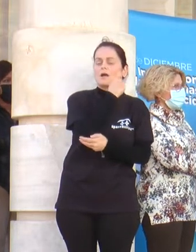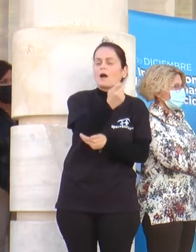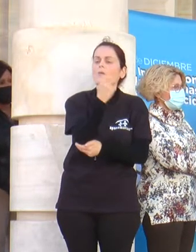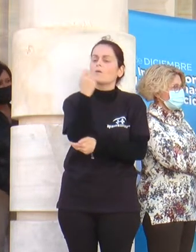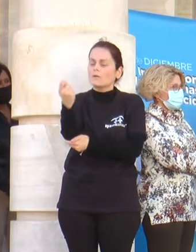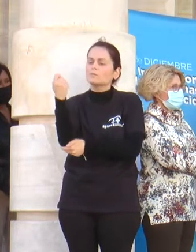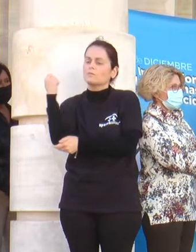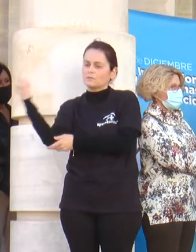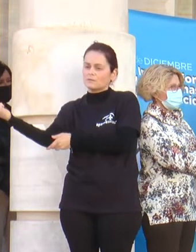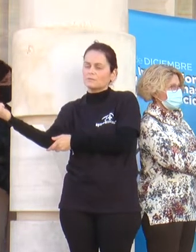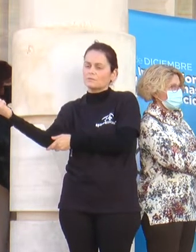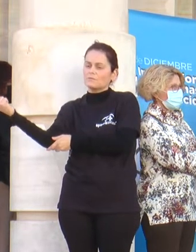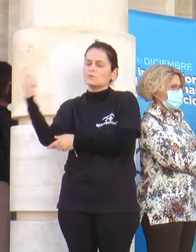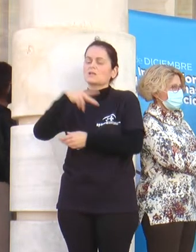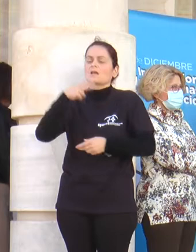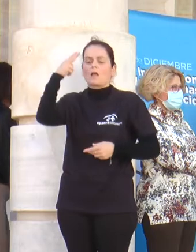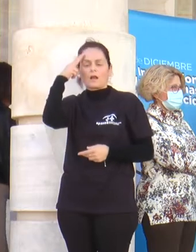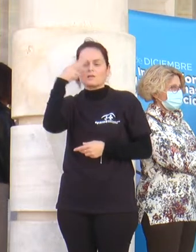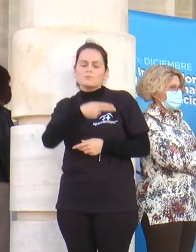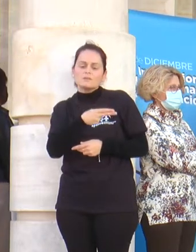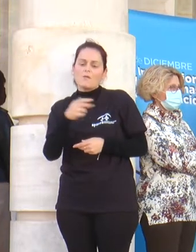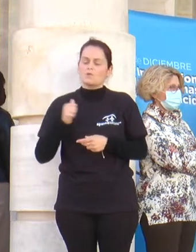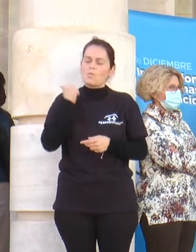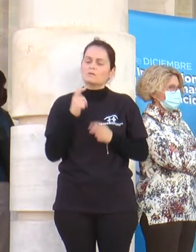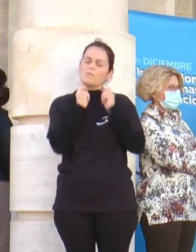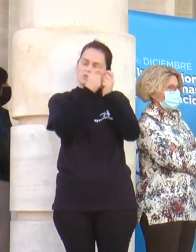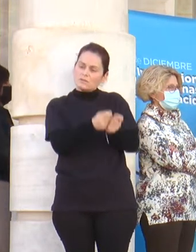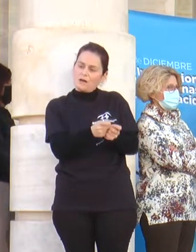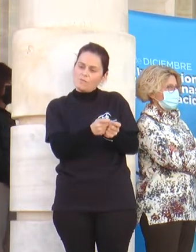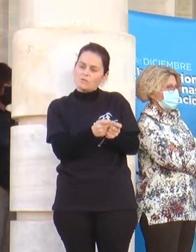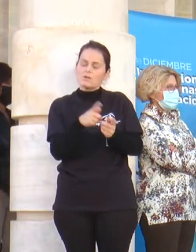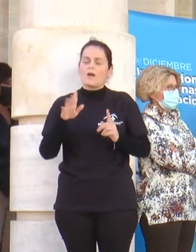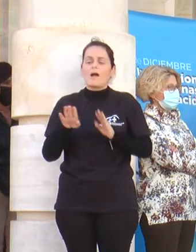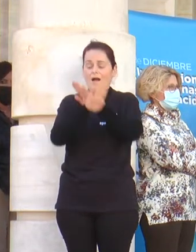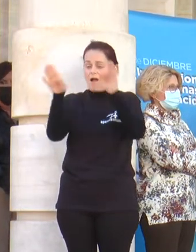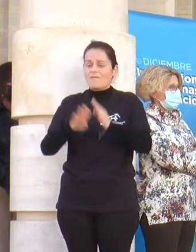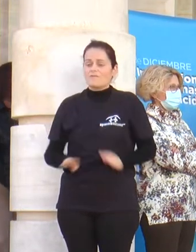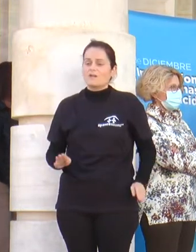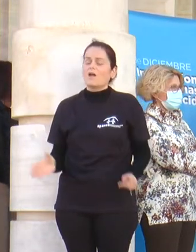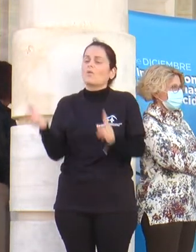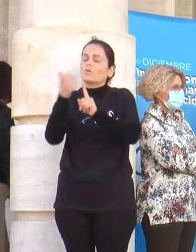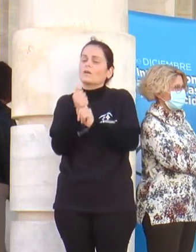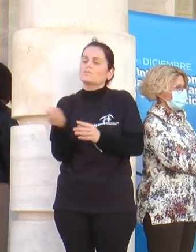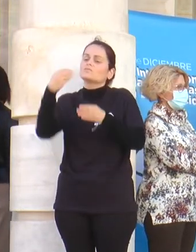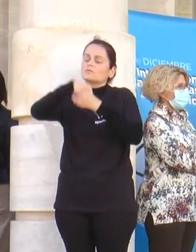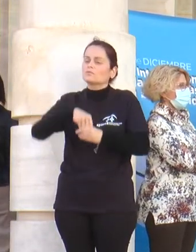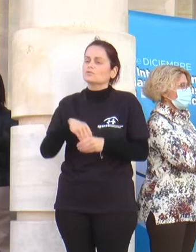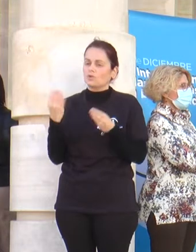perfección, si respetamos y damos oportunidades, lograremos una buena inclusión.